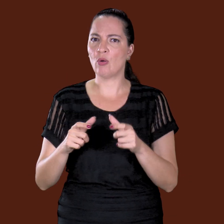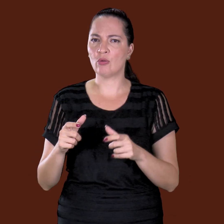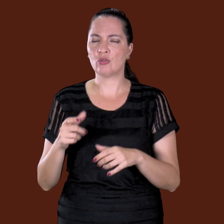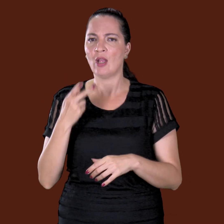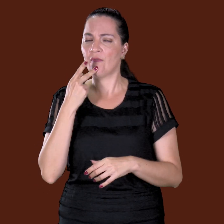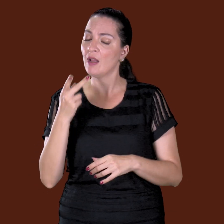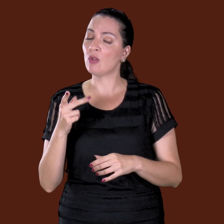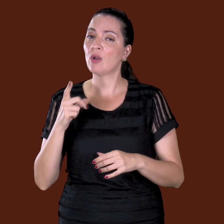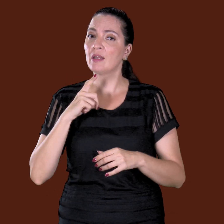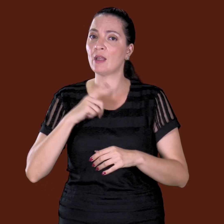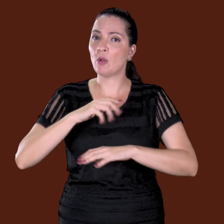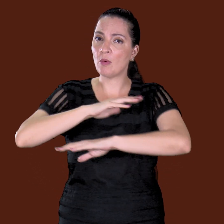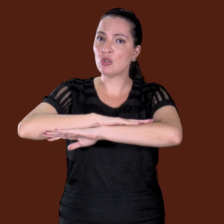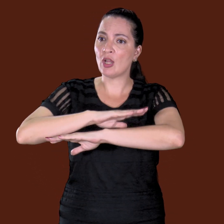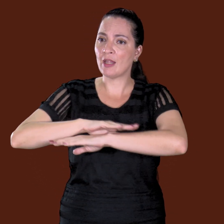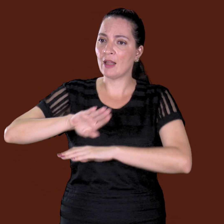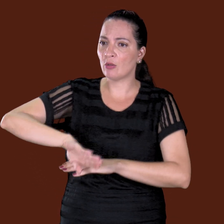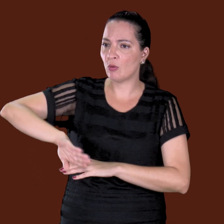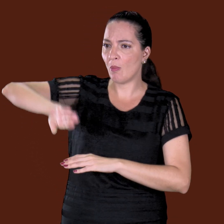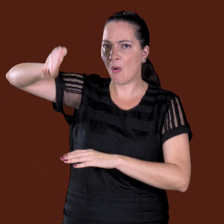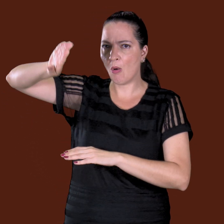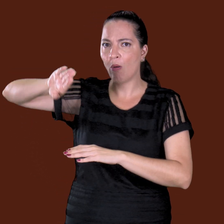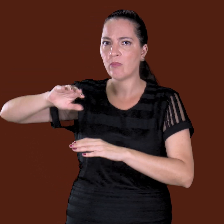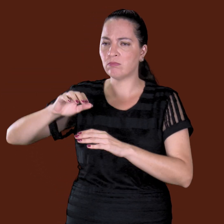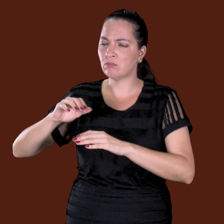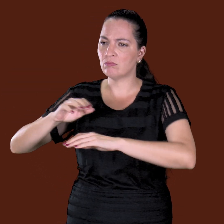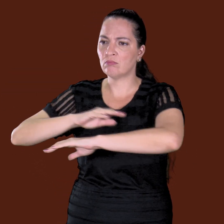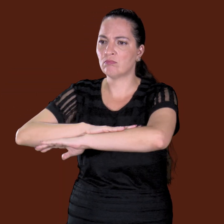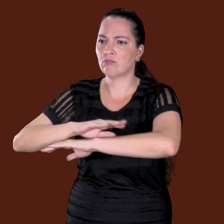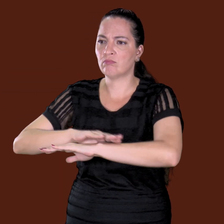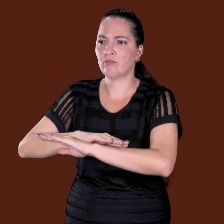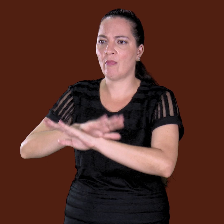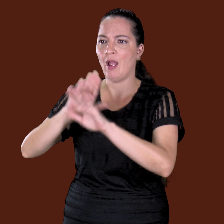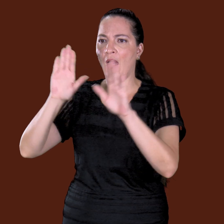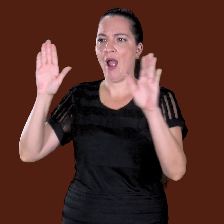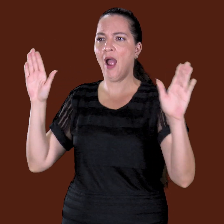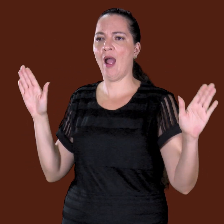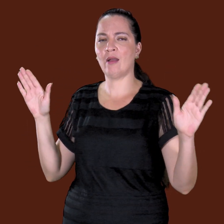abre uma janelona, uma porta ali, bem no morro aí, ó. Falei, como tá pra outro?